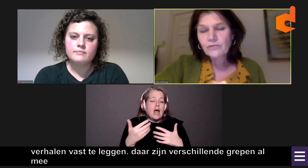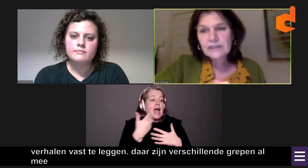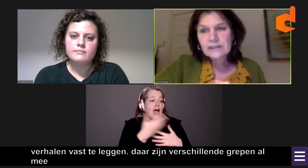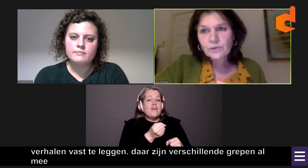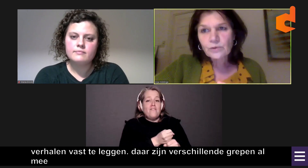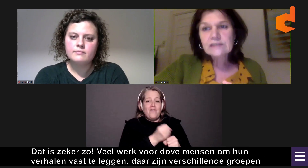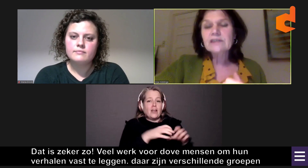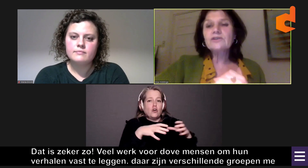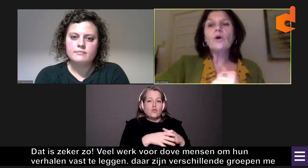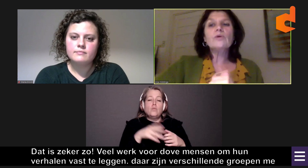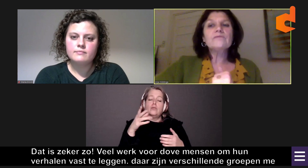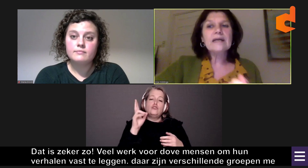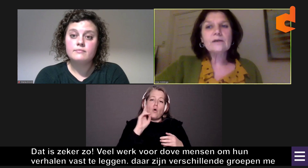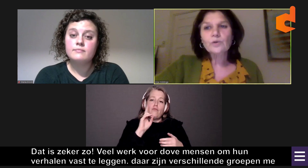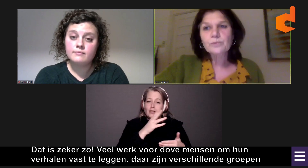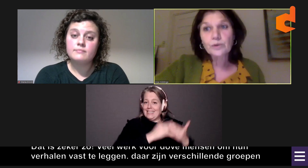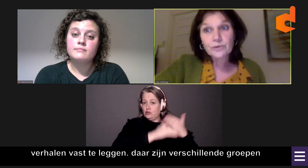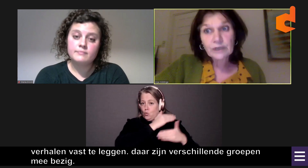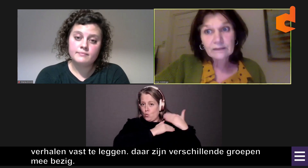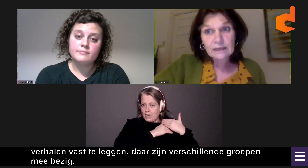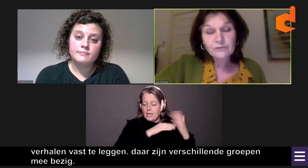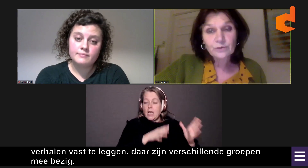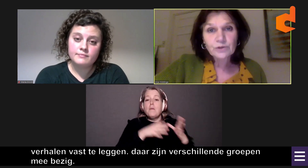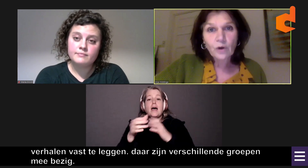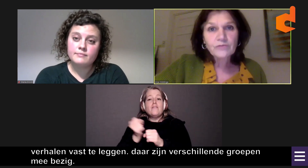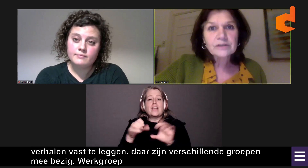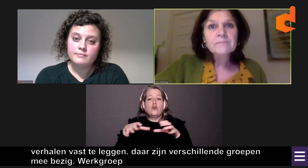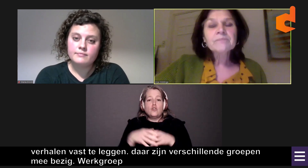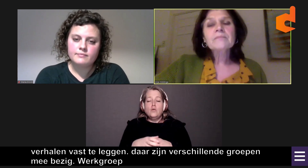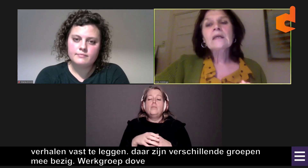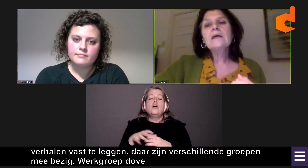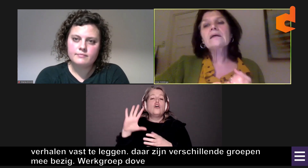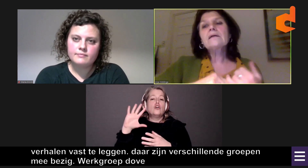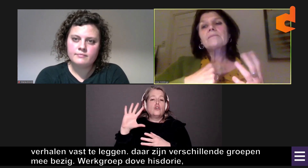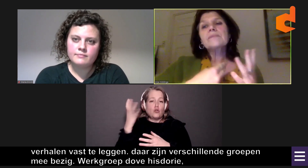Dove Historie. Er is ook een werkgroep Cultureel Erfgoed Doven.